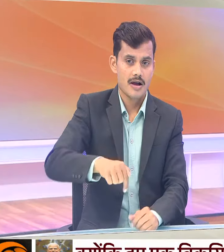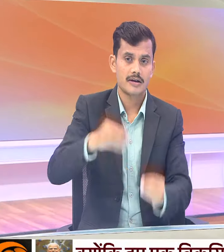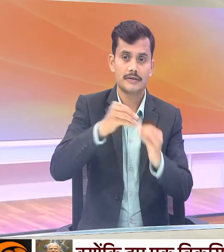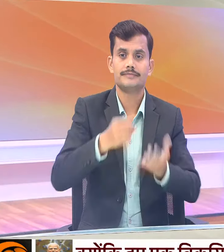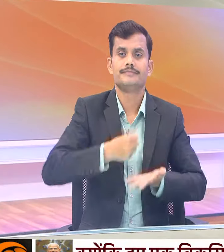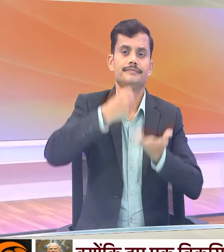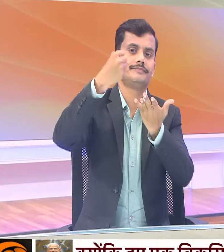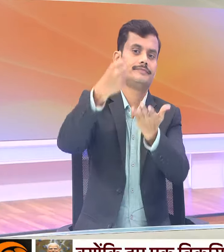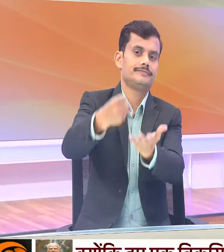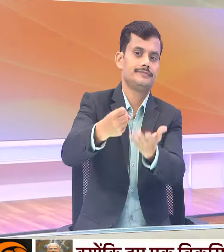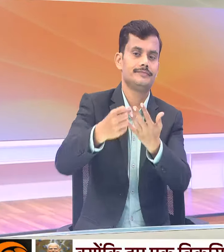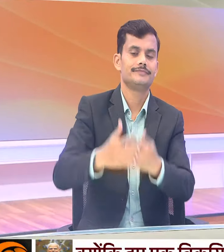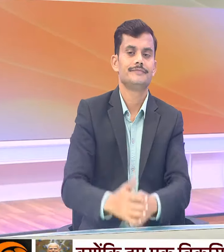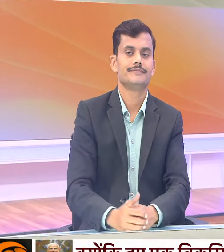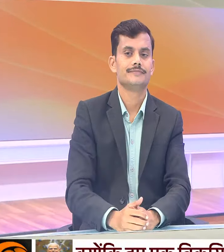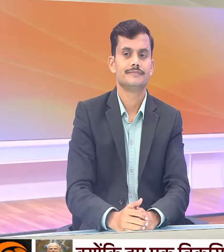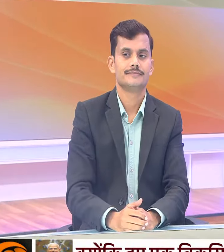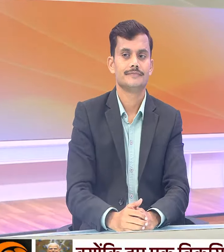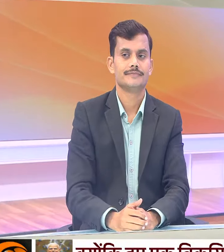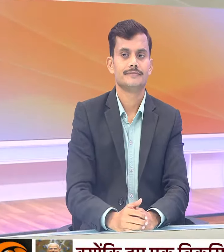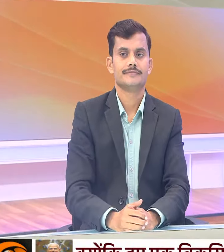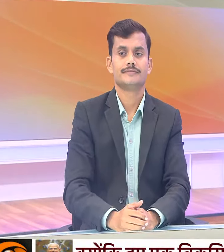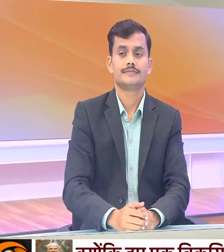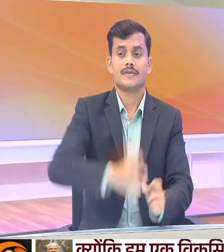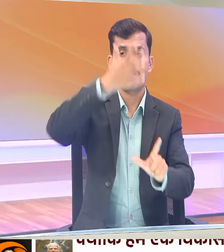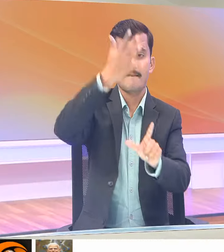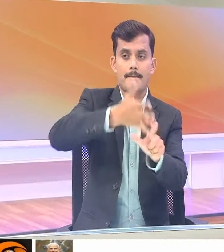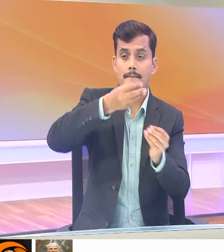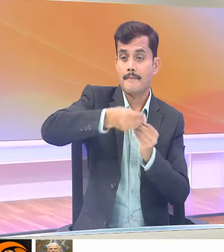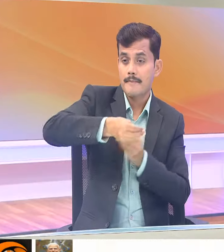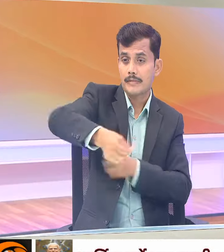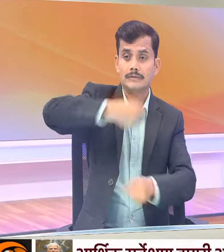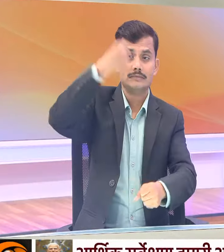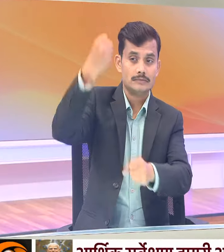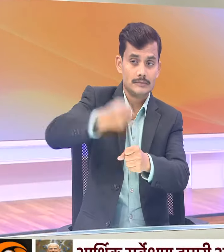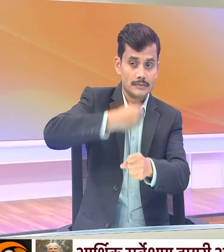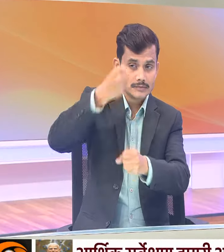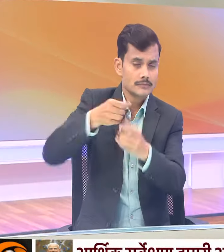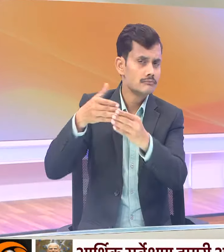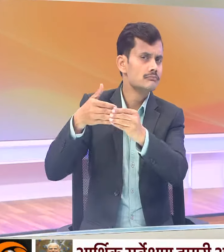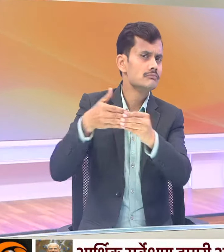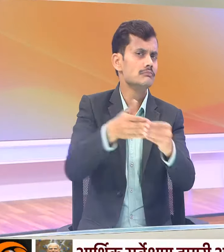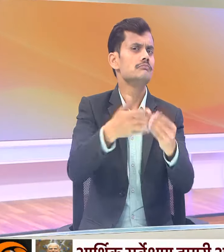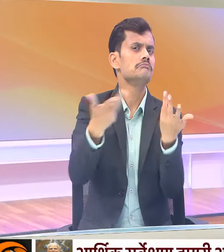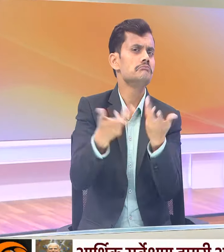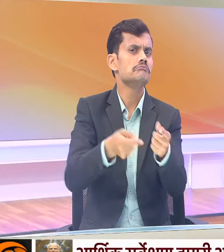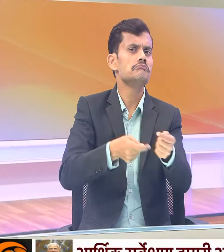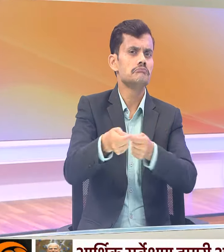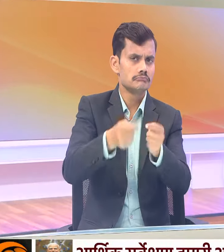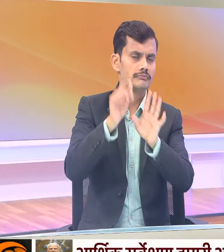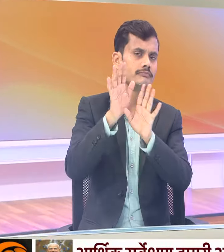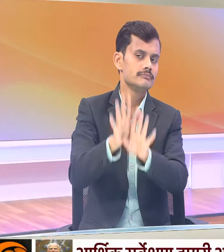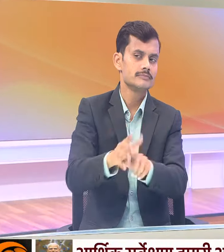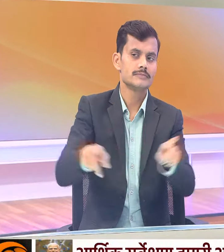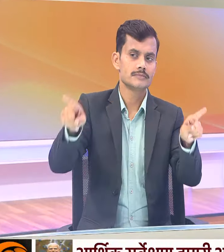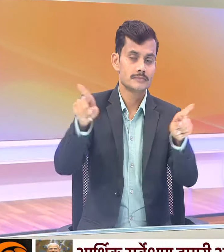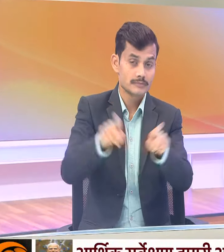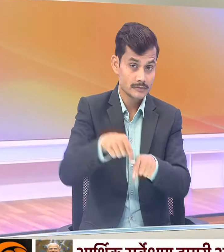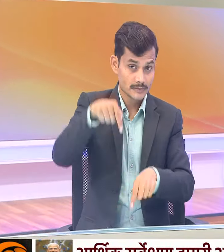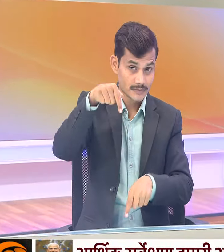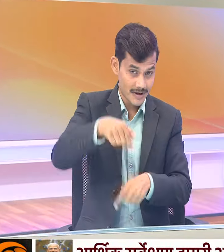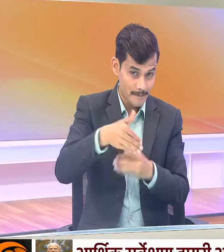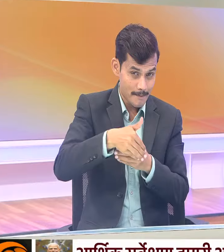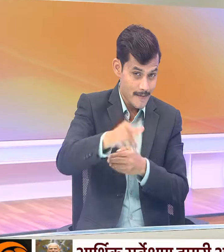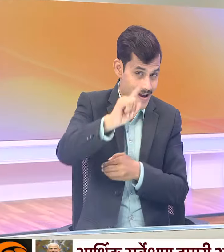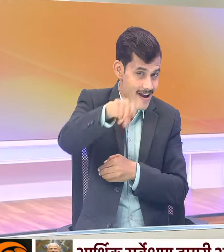हमारे उन पांच साल के कायरे की दिशा भी ताय करेगा। और ये बजट